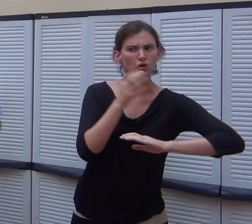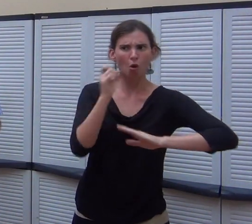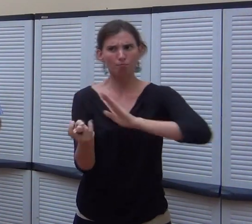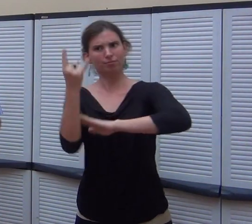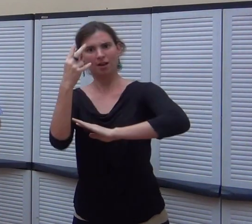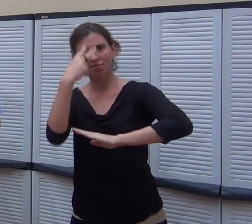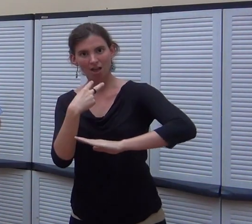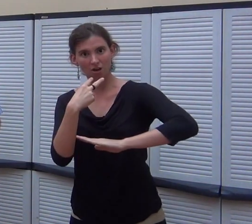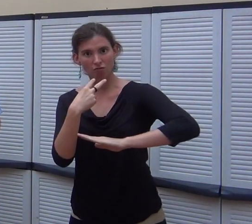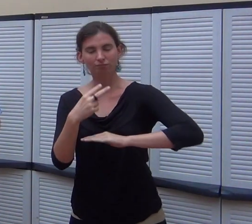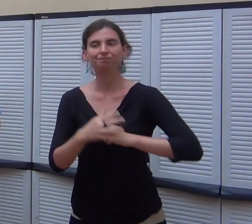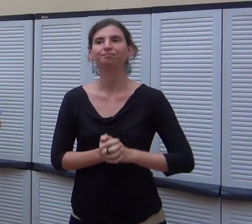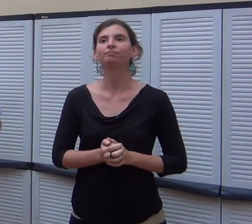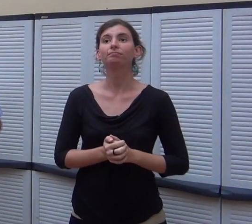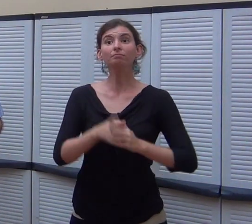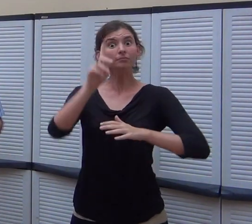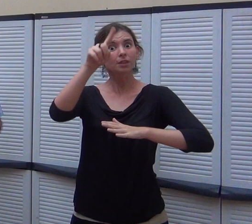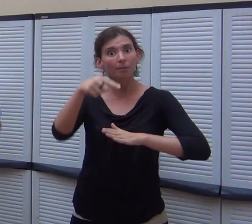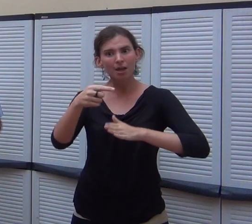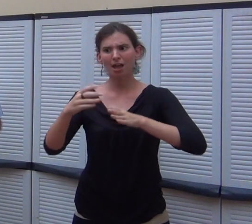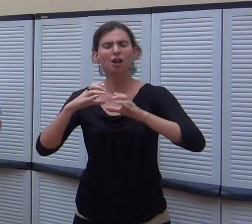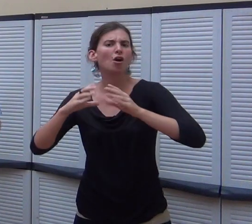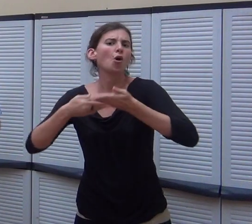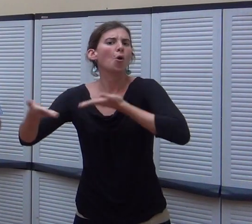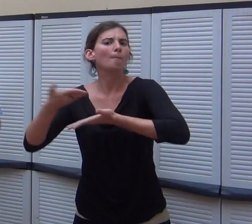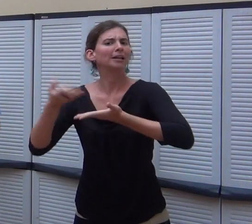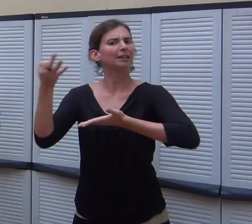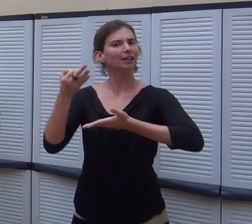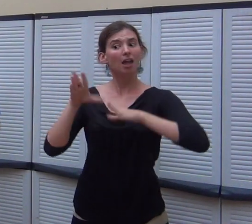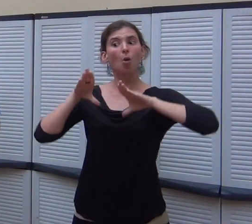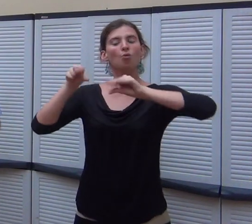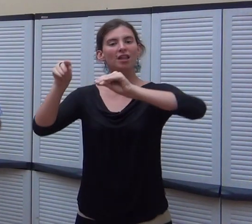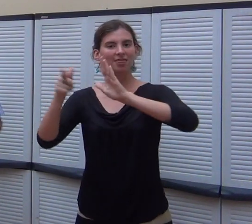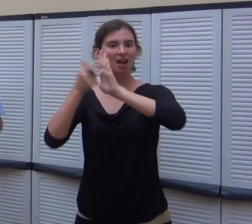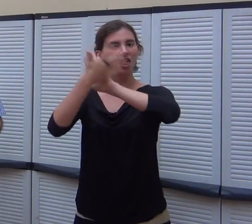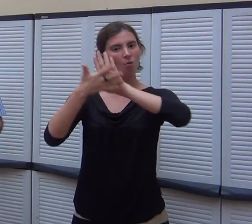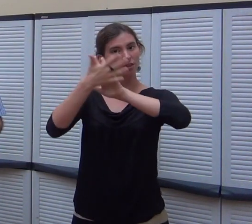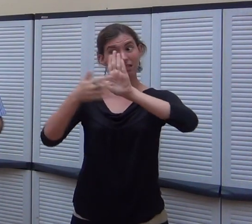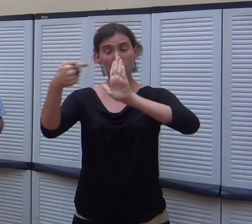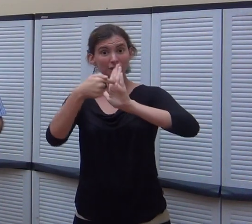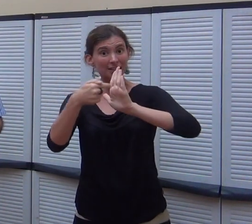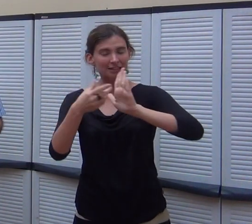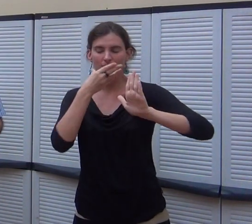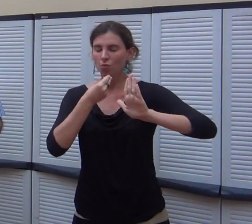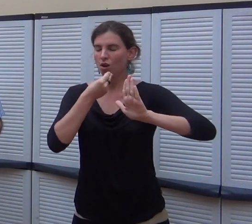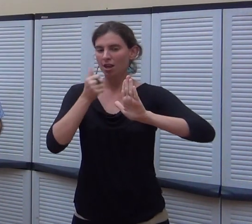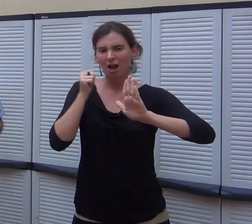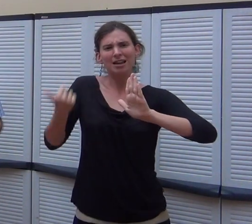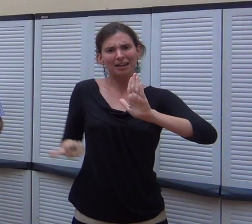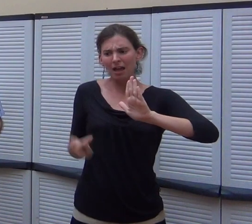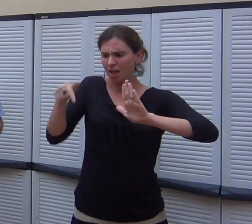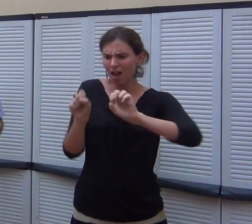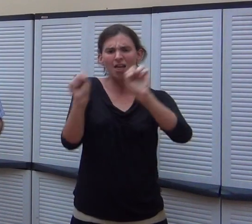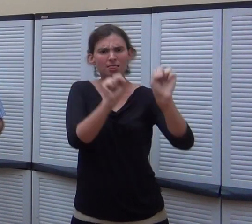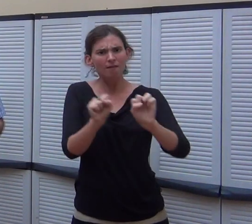de ceguesa. Compartim també l'ús de la llengua de signes, una llengua bonica i rica, i que defensem